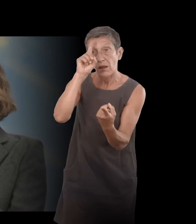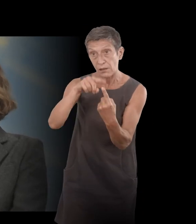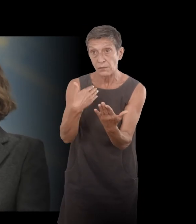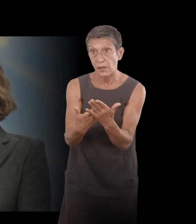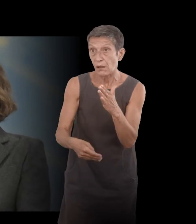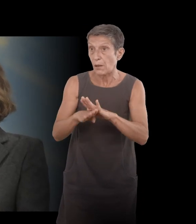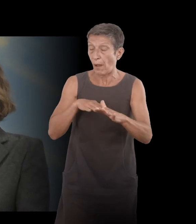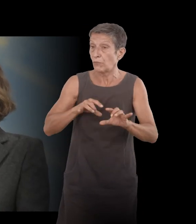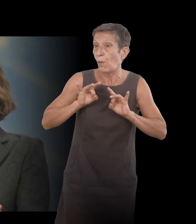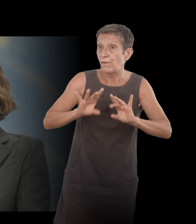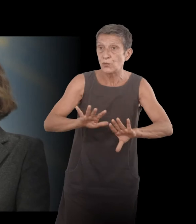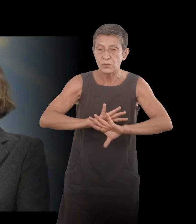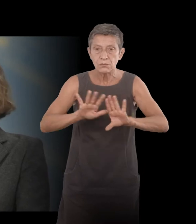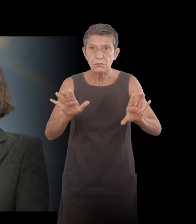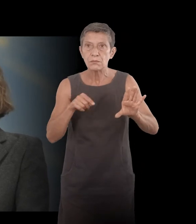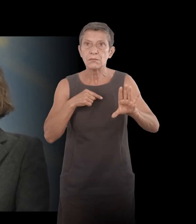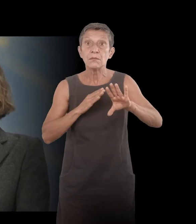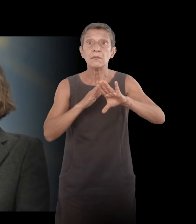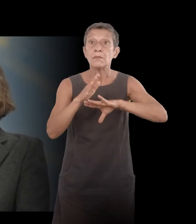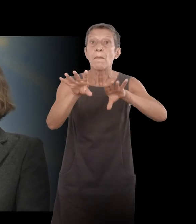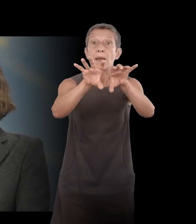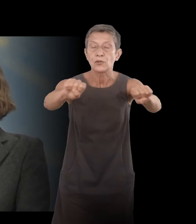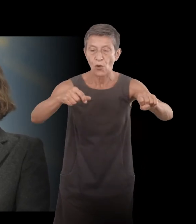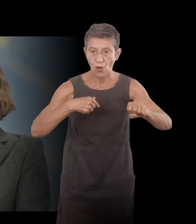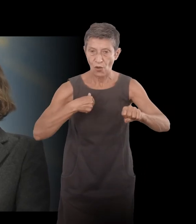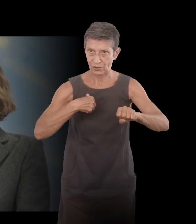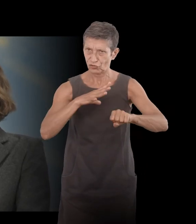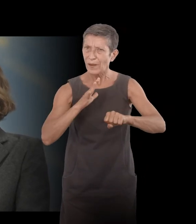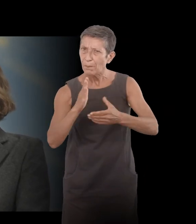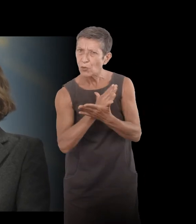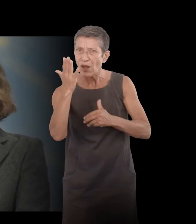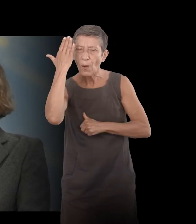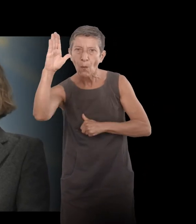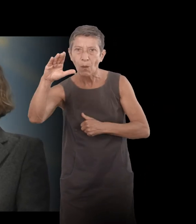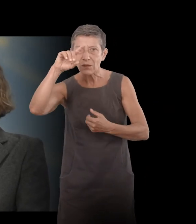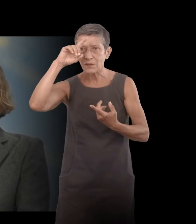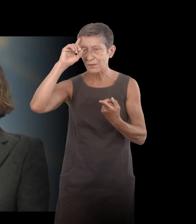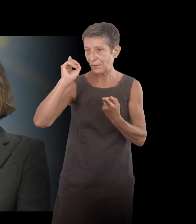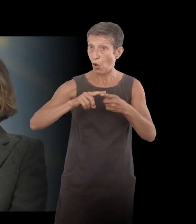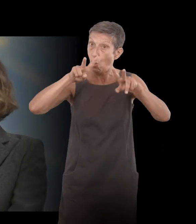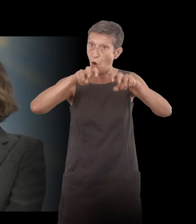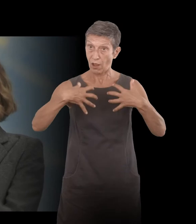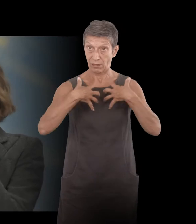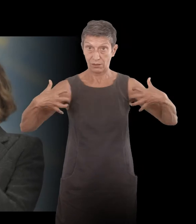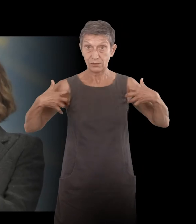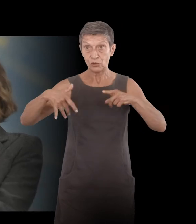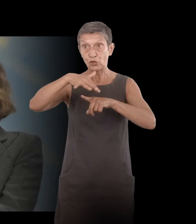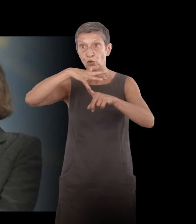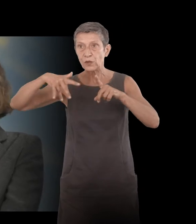refusais un peu, et en arrivant dans le master, j'y suis arrivée avec un tout autre projet qui était vraiment sur une enquête en sciences sociales, enfin, mon idée de mélanger